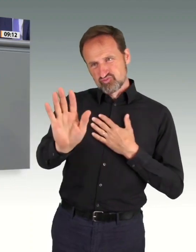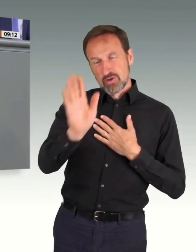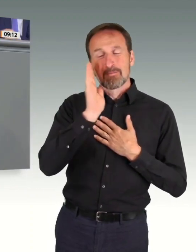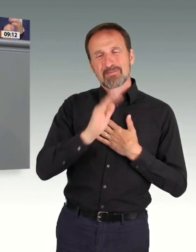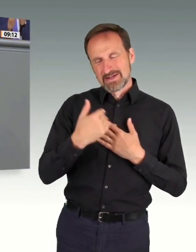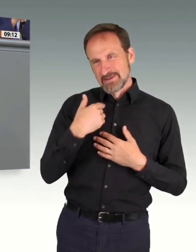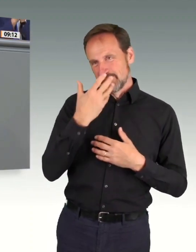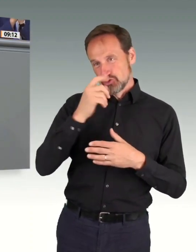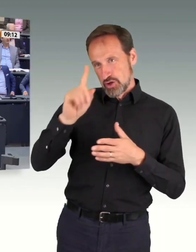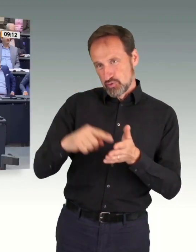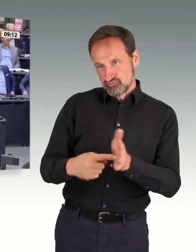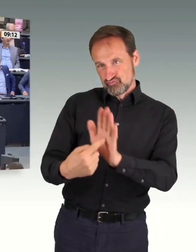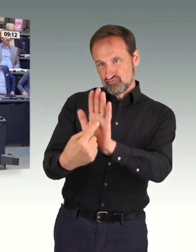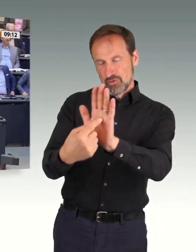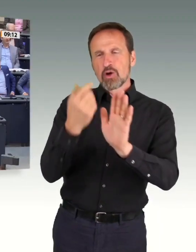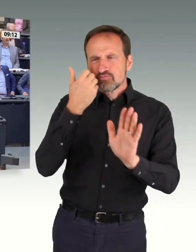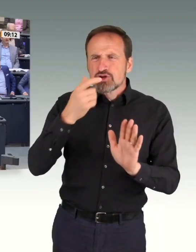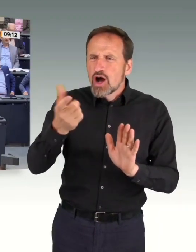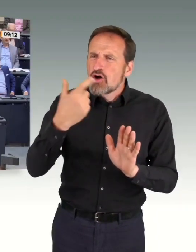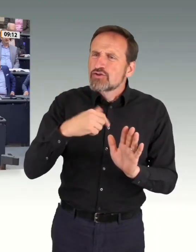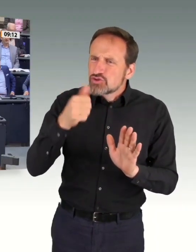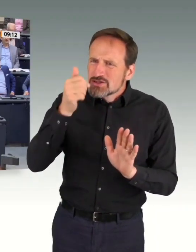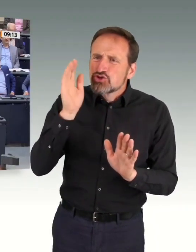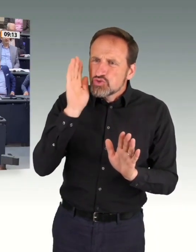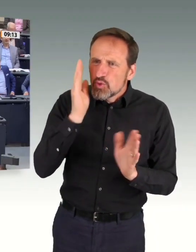kurz zu, bevor Sie sich hier weiter echauffieren. Ja?